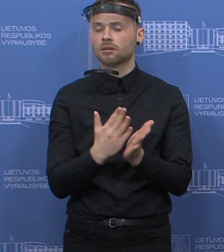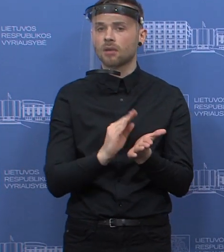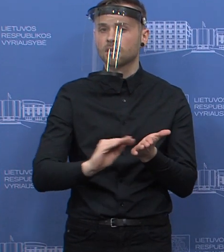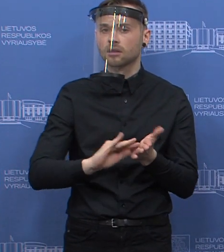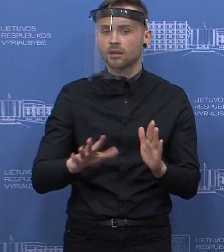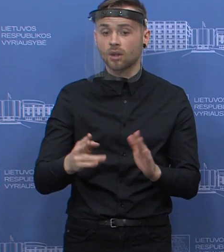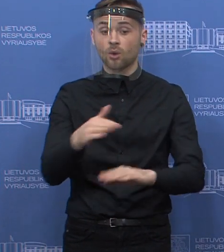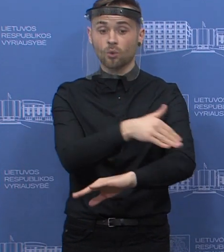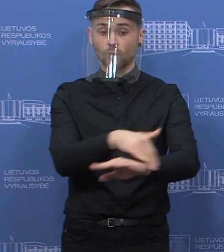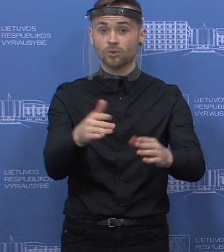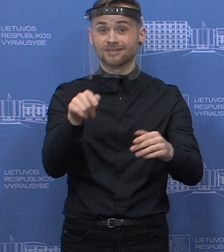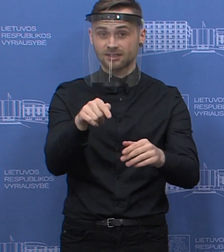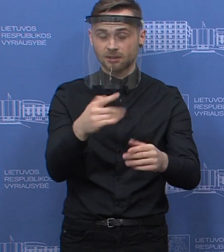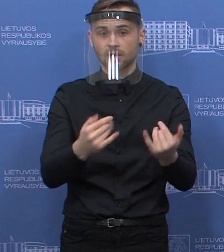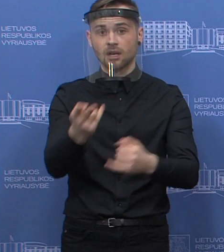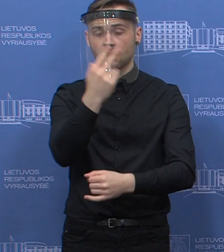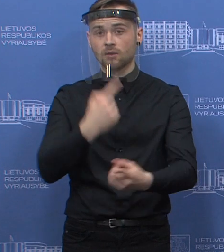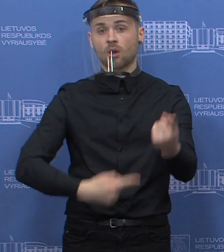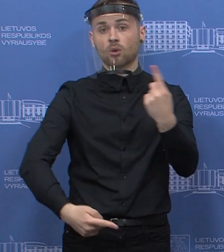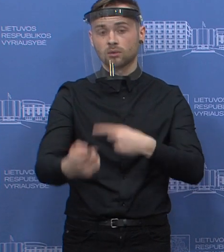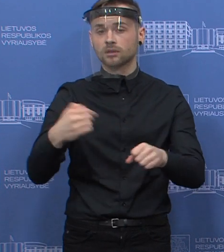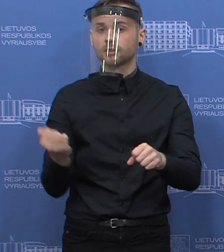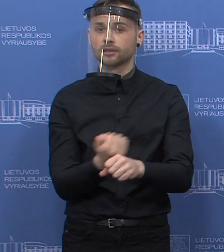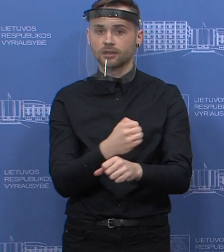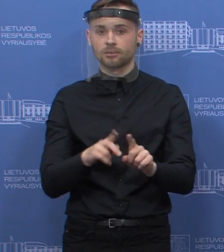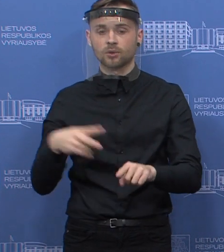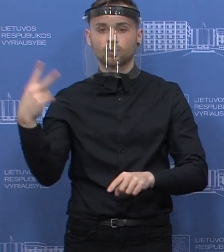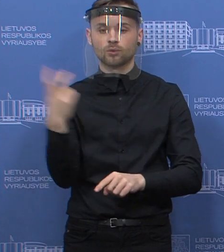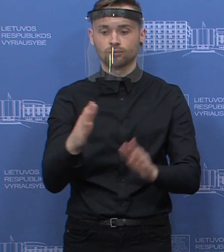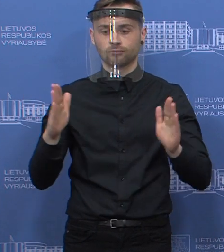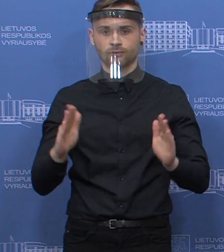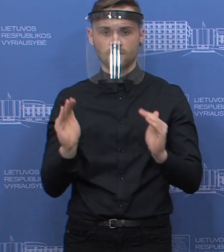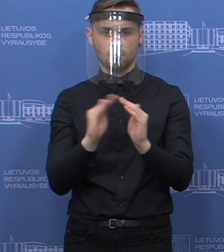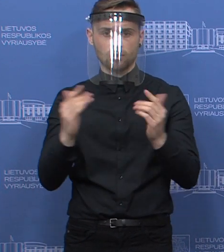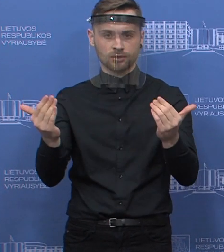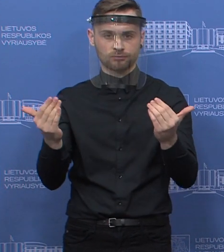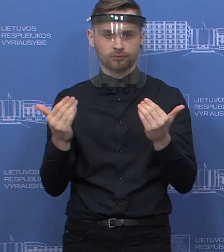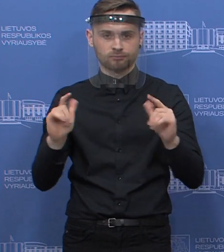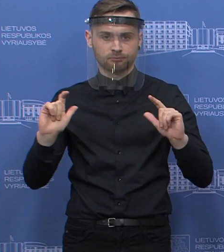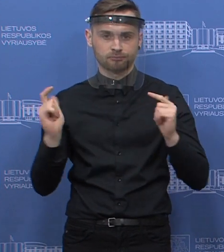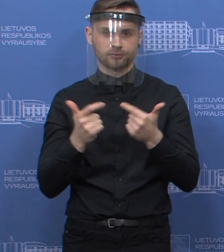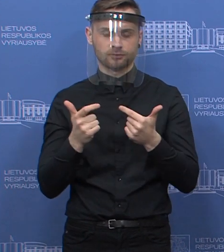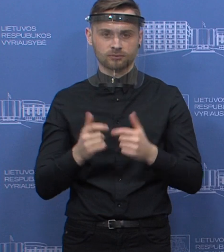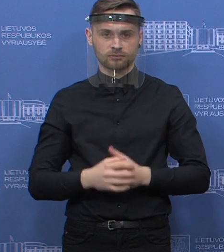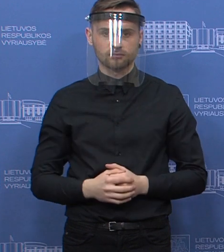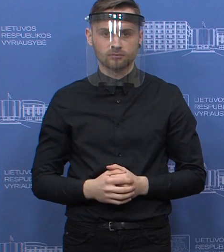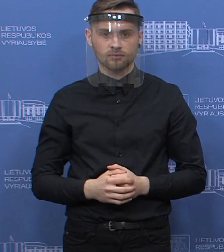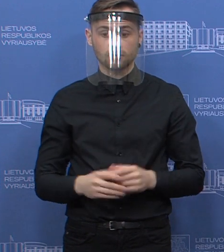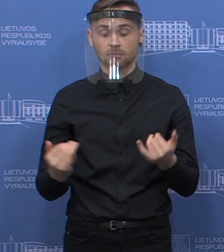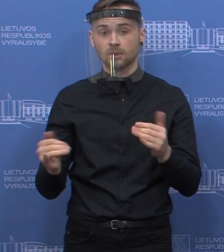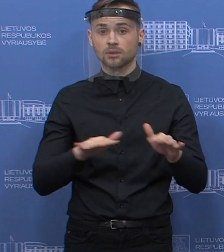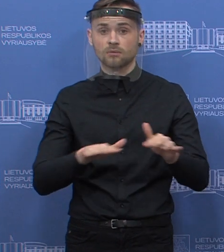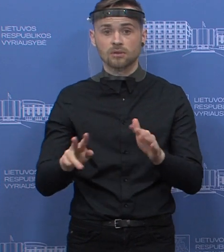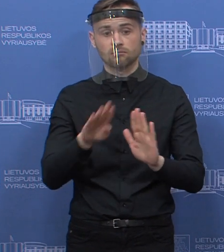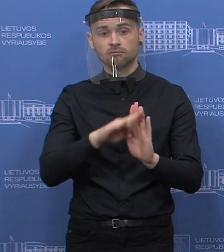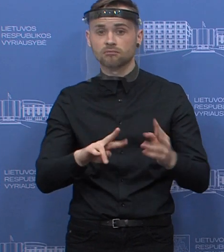jeigu tas funkcijas gali atvykti tokiu režimu daro, jeigu net po keturiolikos dienų galės tik tai tą daryti. Tai šiandien pasikeičia. Kol kas mūsų